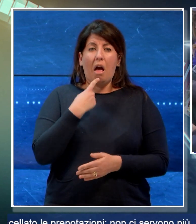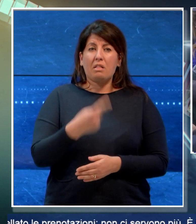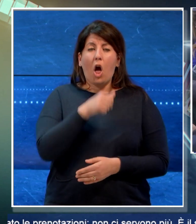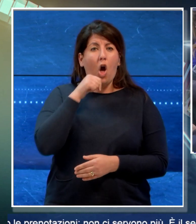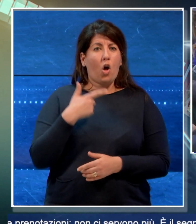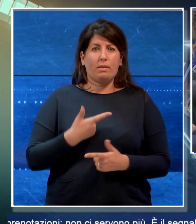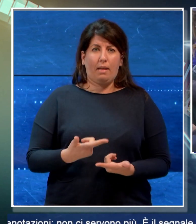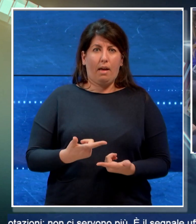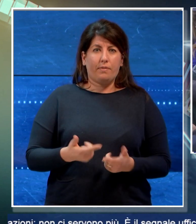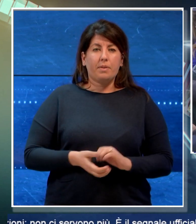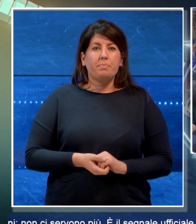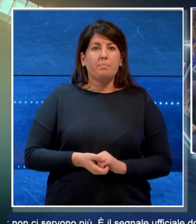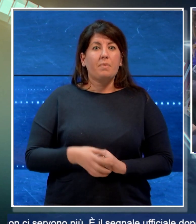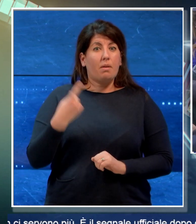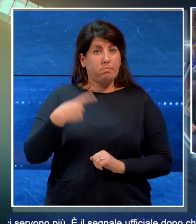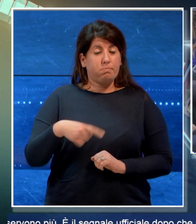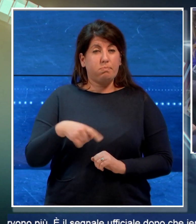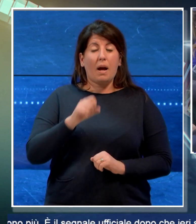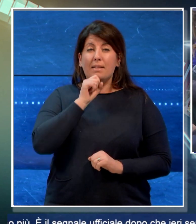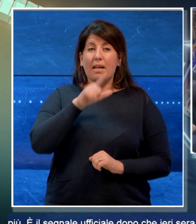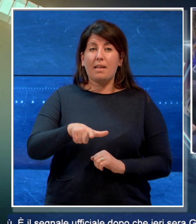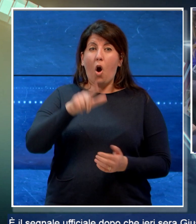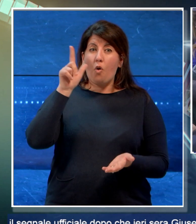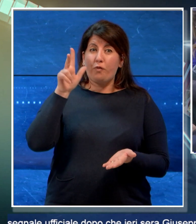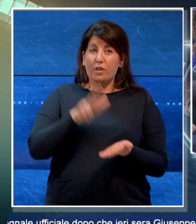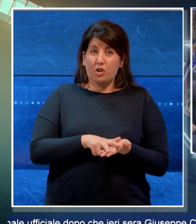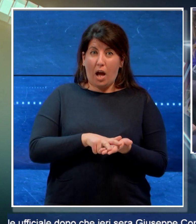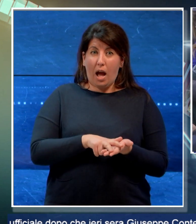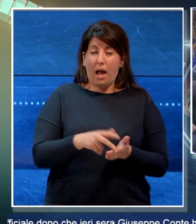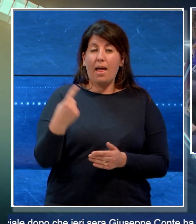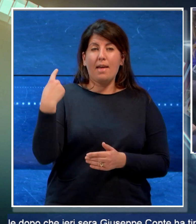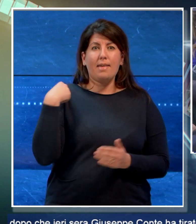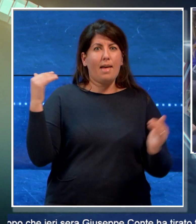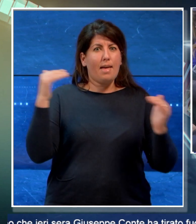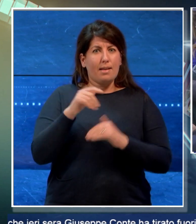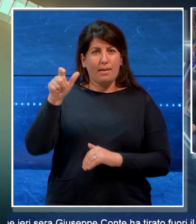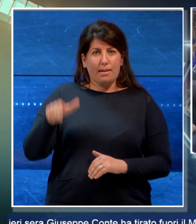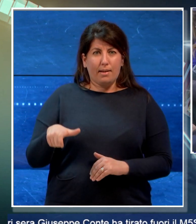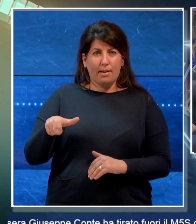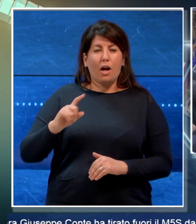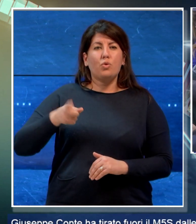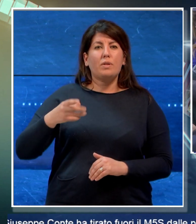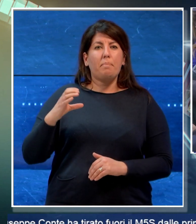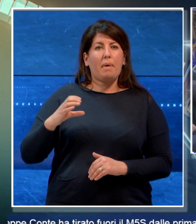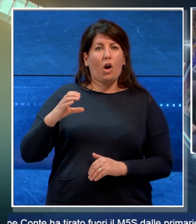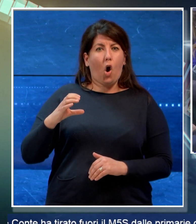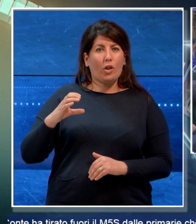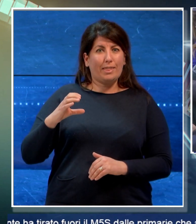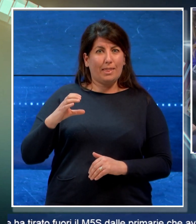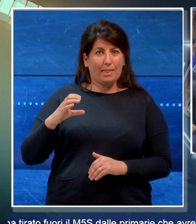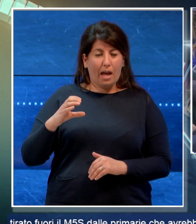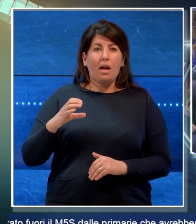E il segnale ufficiale dopo che ieri sera Giuseppe Conte ha tirato fuori il